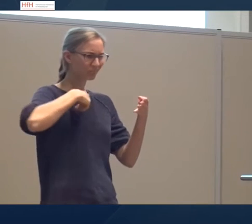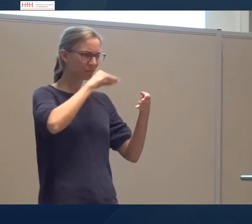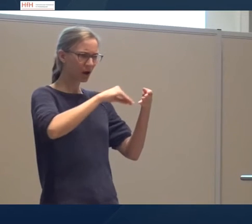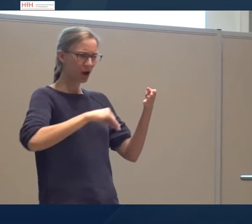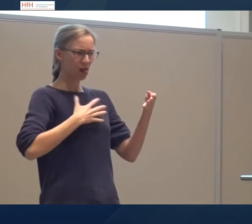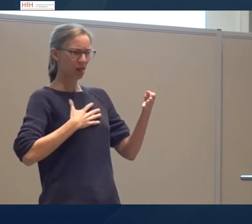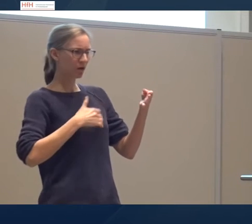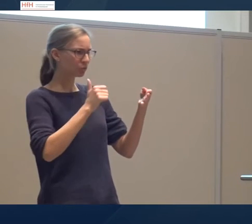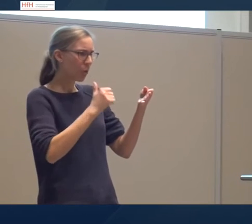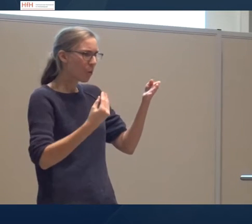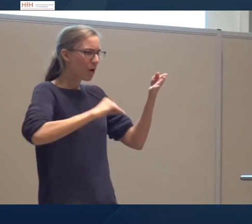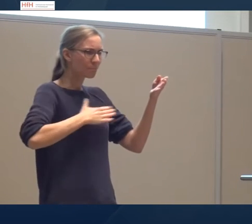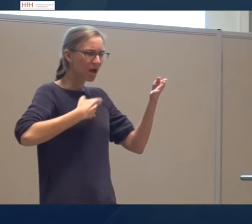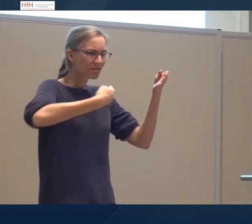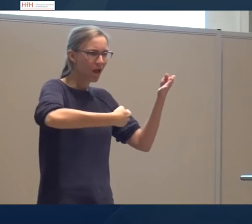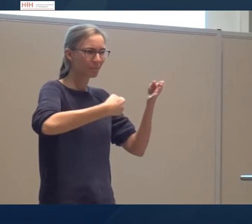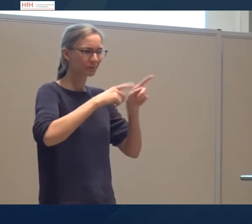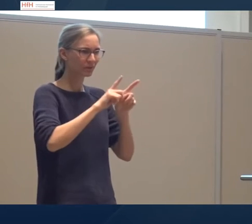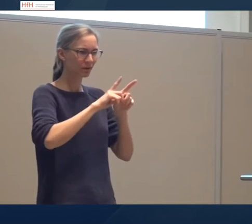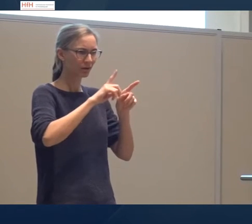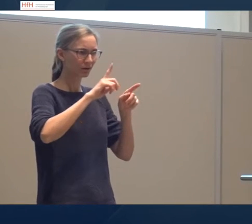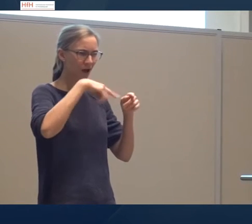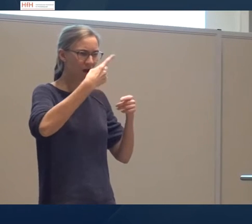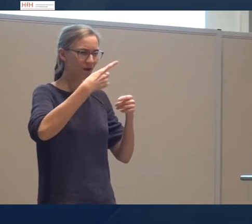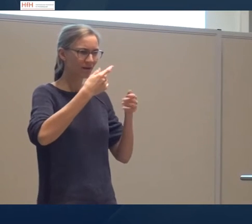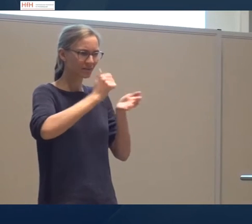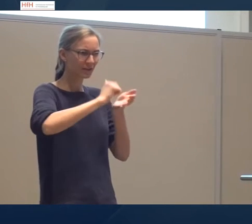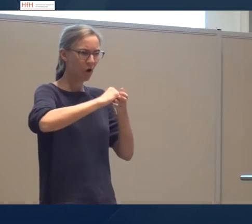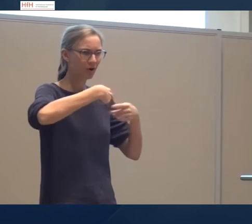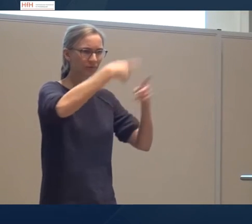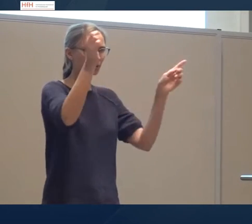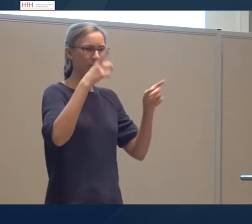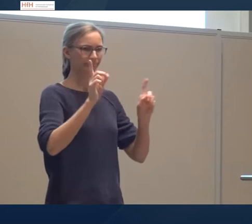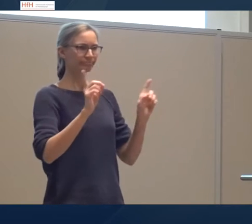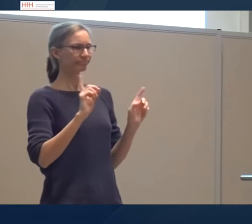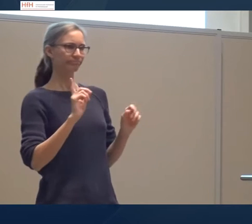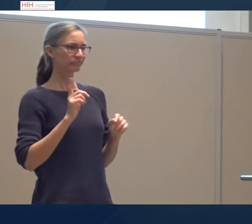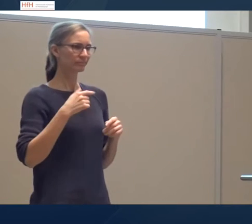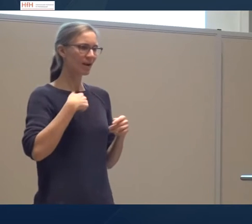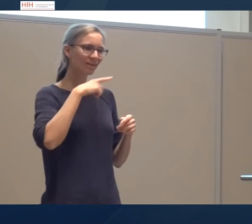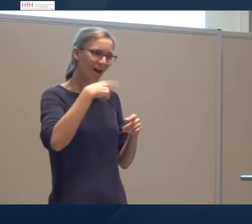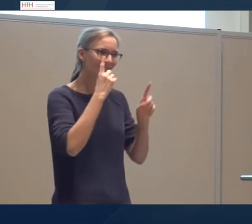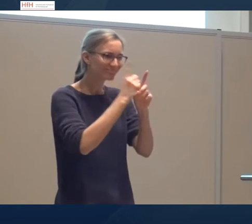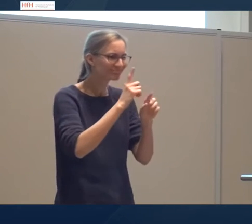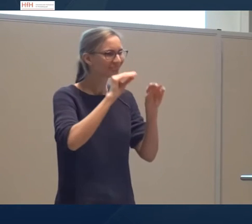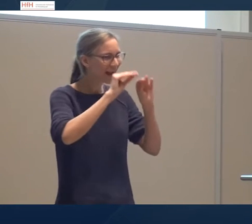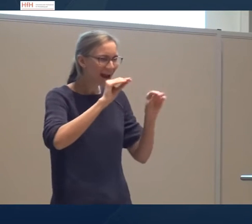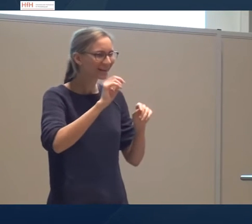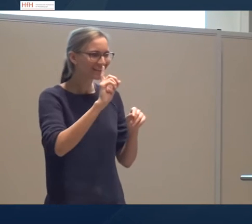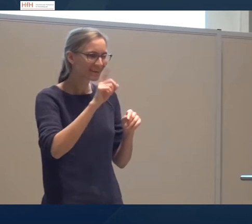Name steht dann irgendwo auf einer Liste, wird das veröffentlicht. Also solche Dinge konnte man am besten im Eins